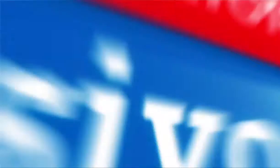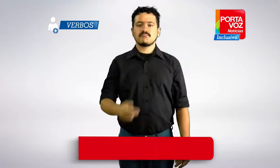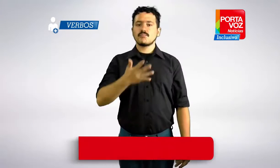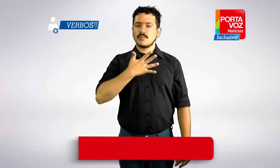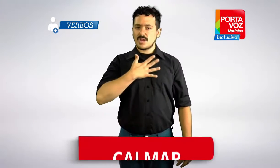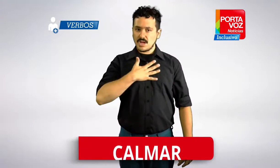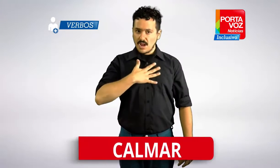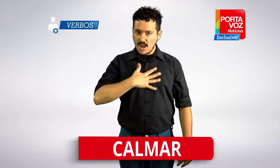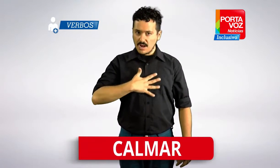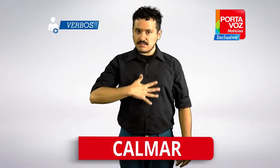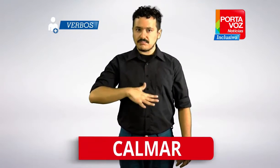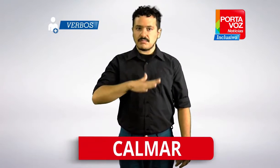Calmar.